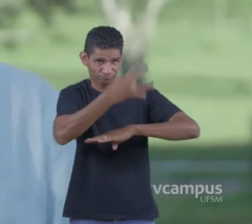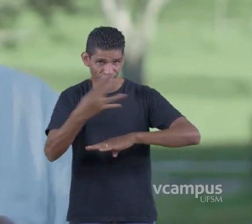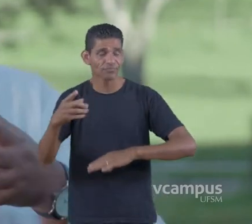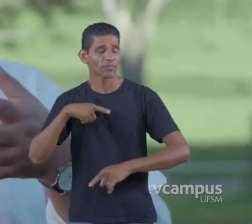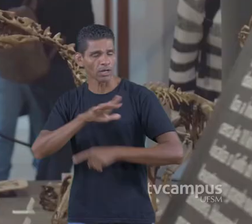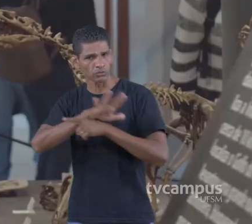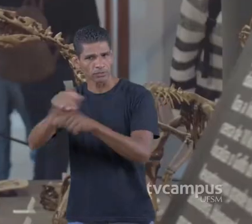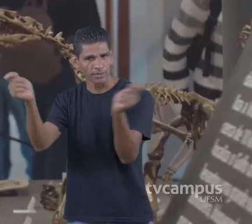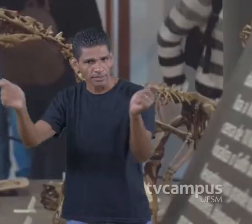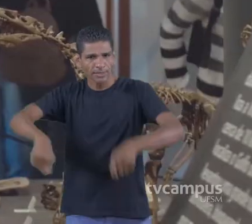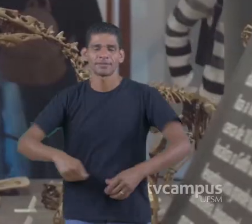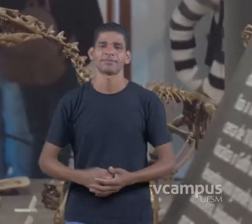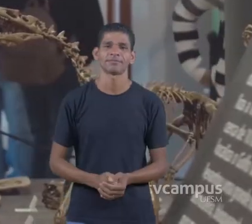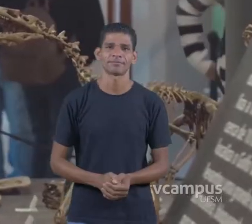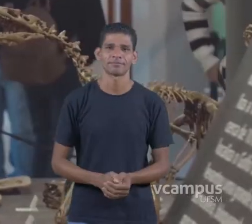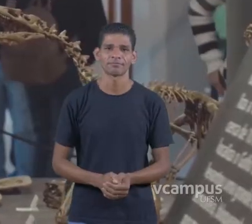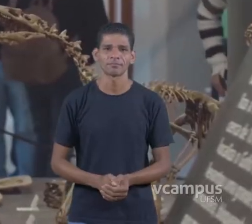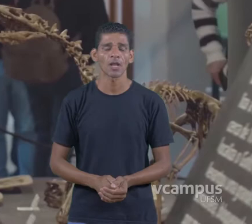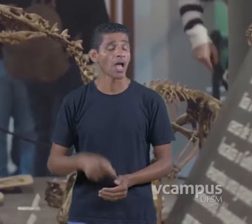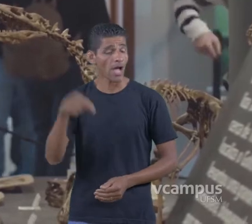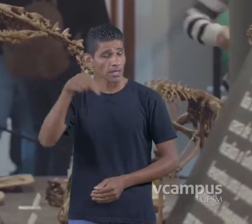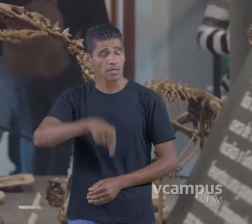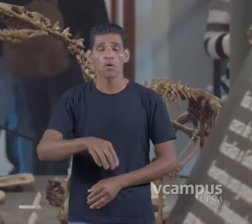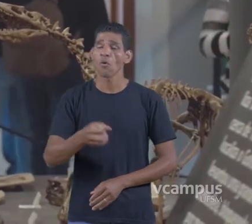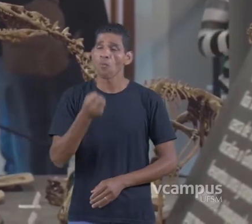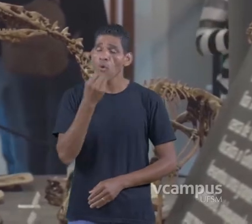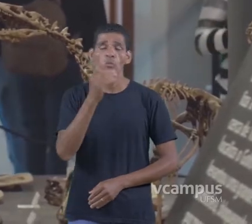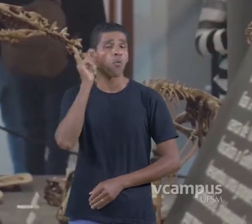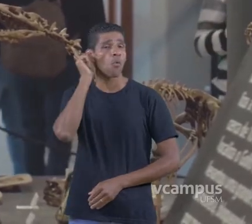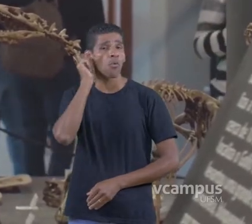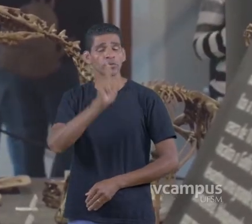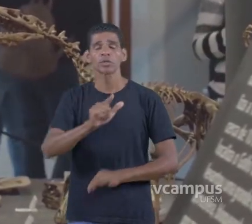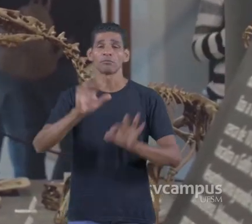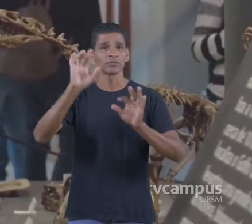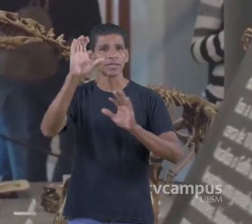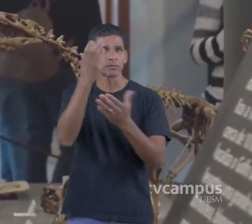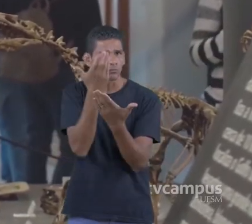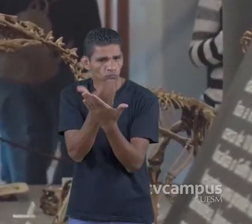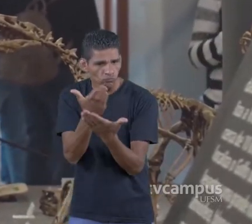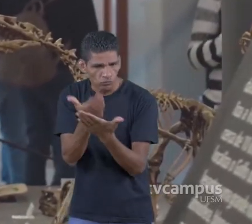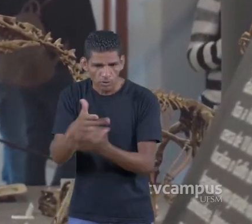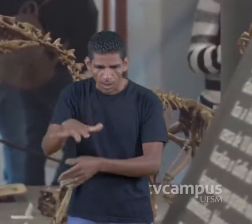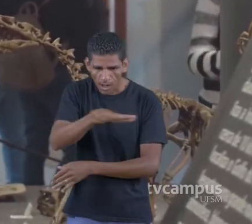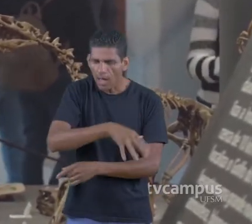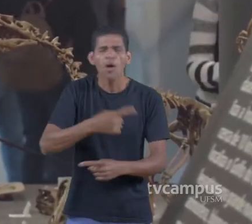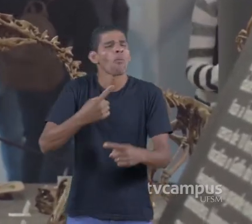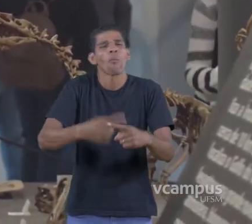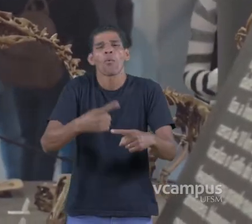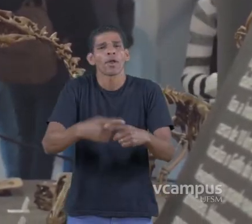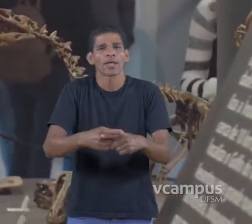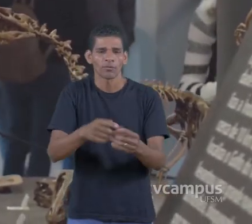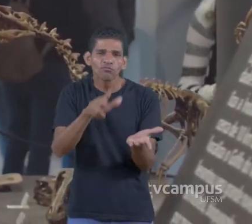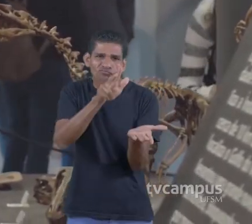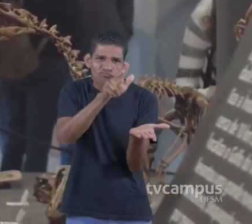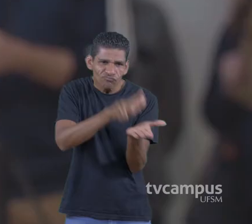Colônia, em São João do Polês E que representa para nós hoje uma conquista em termos de ciência Porque